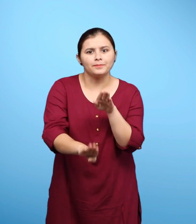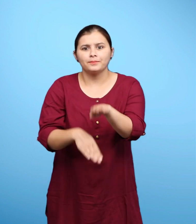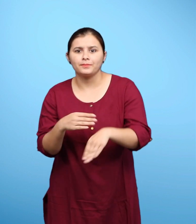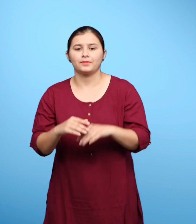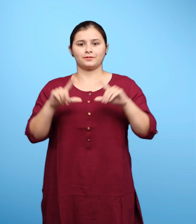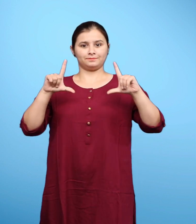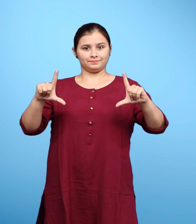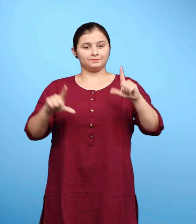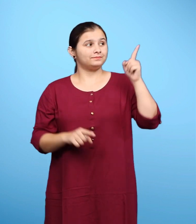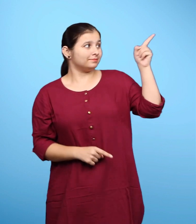चित्र तीन